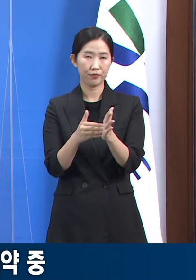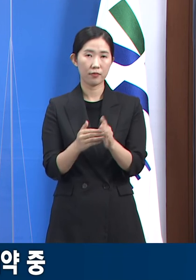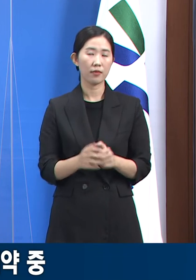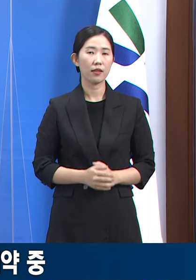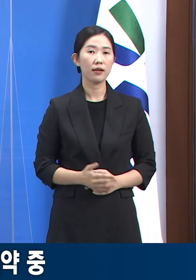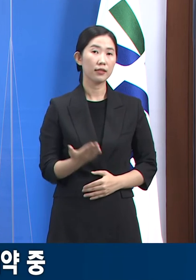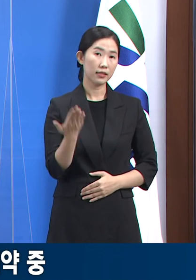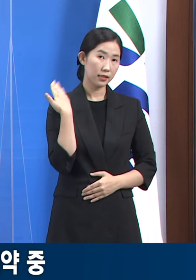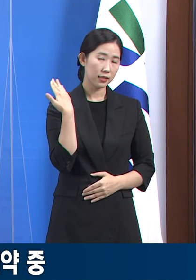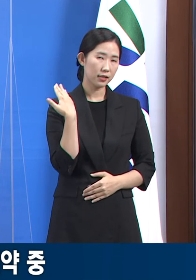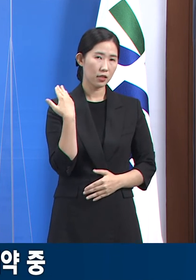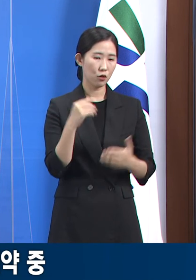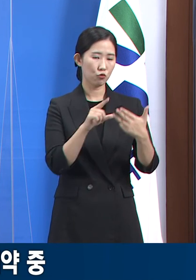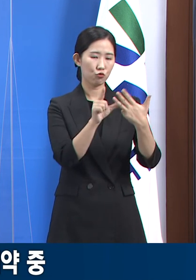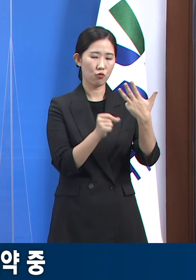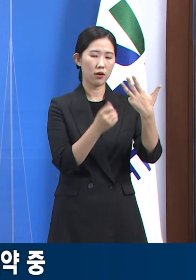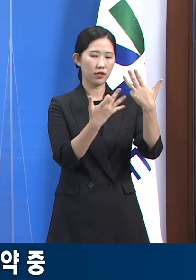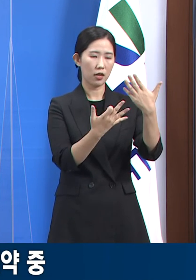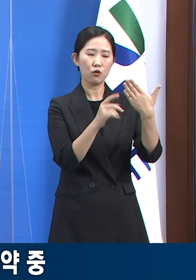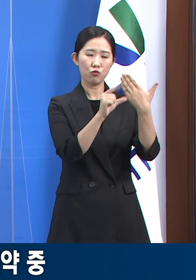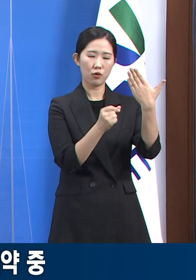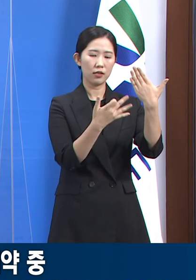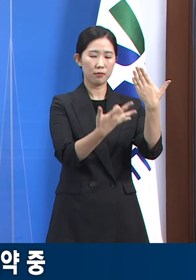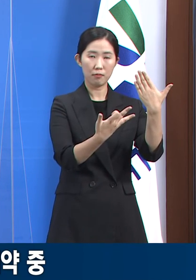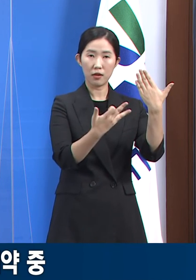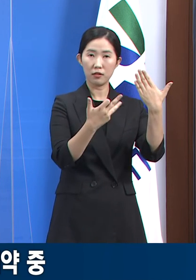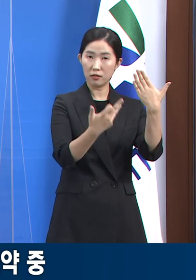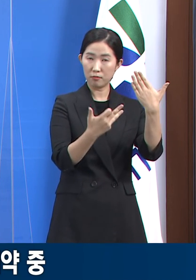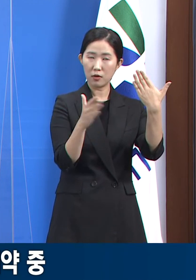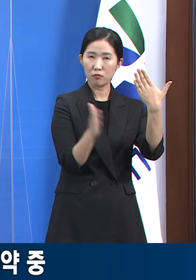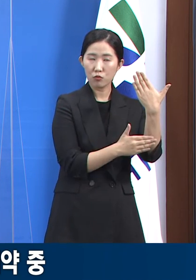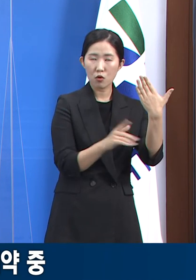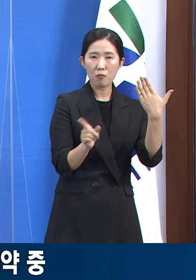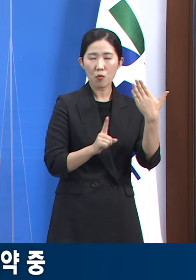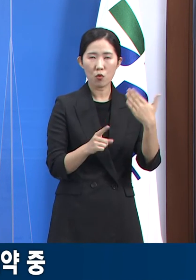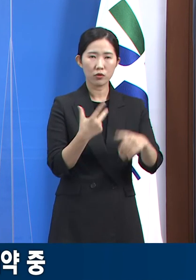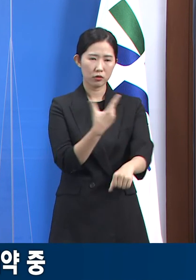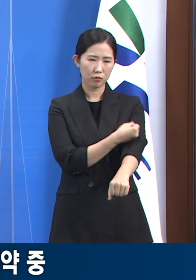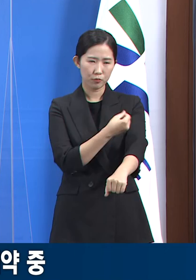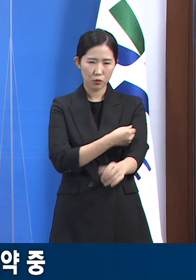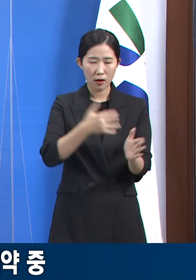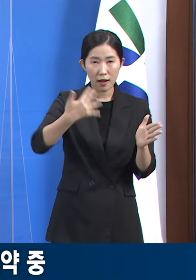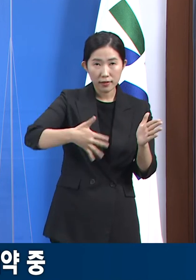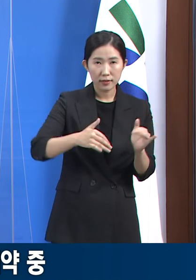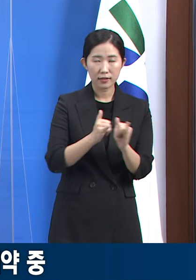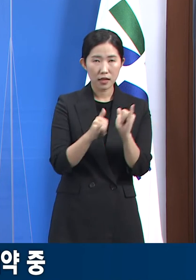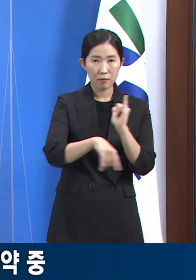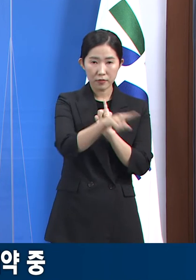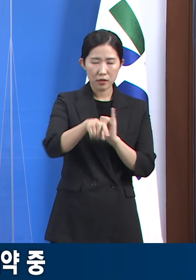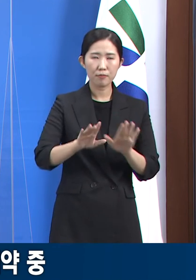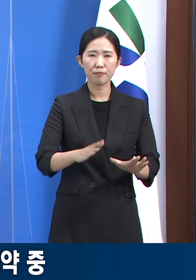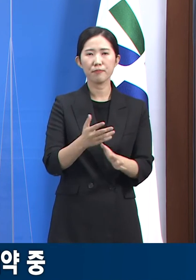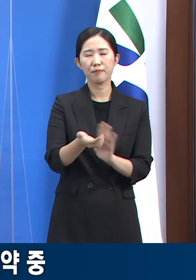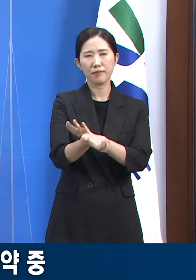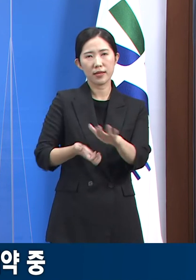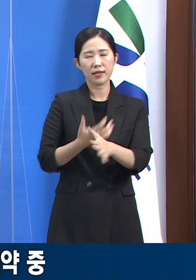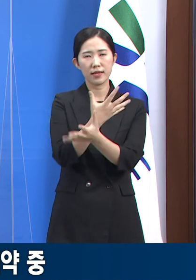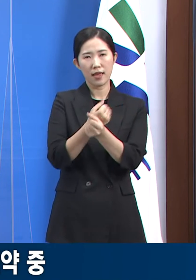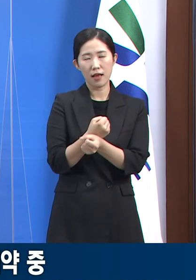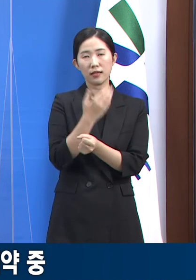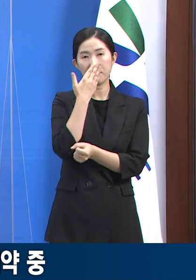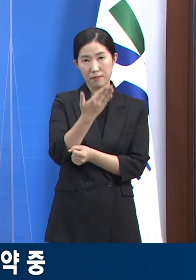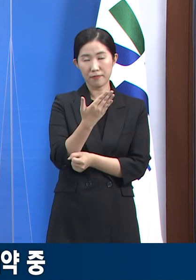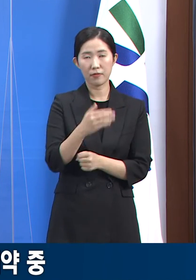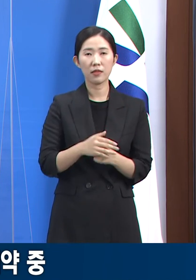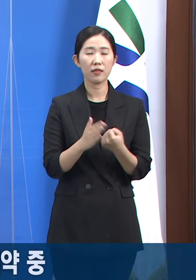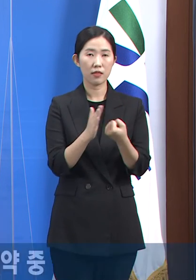18일부터는 18세 이상 예방접종 미접종자 전체에 대해 사전 예약을 받고 있습니다. 30일 18시까지